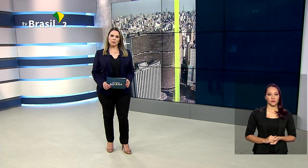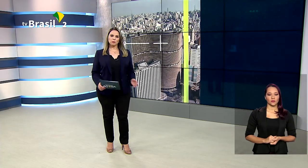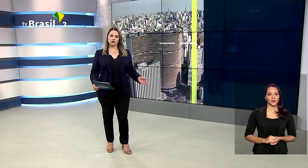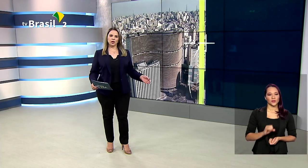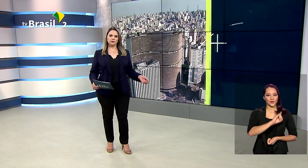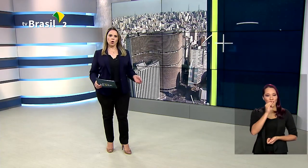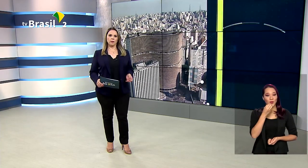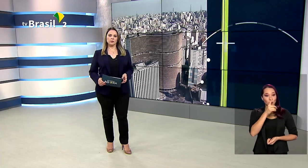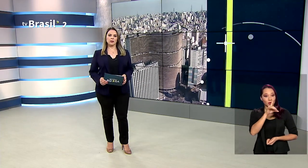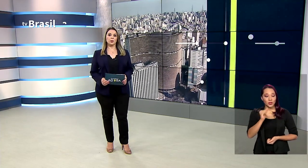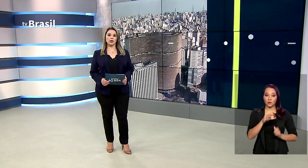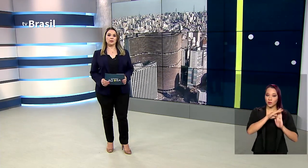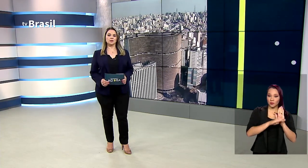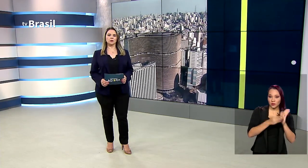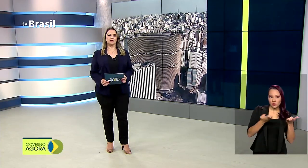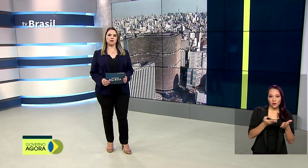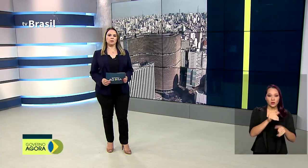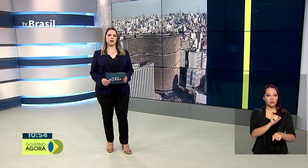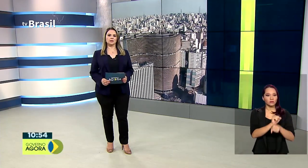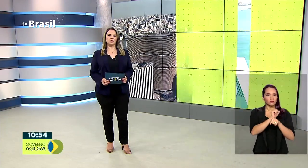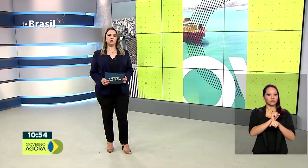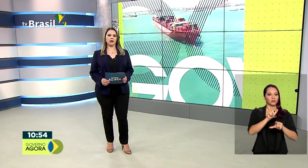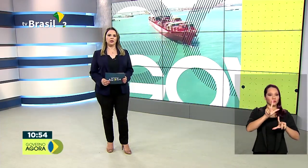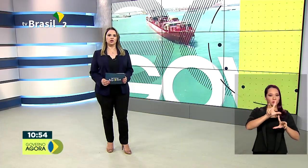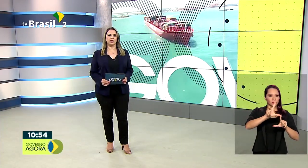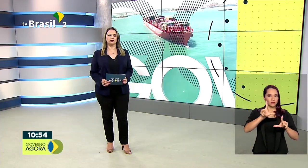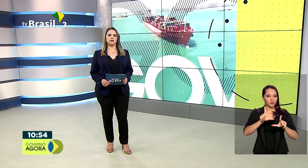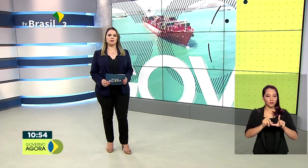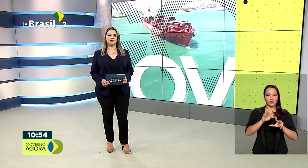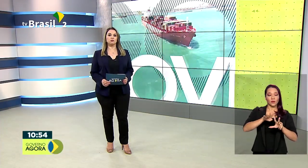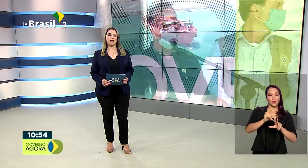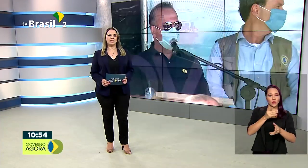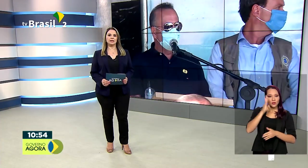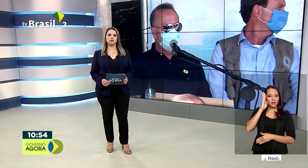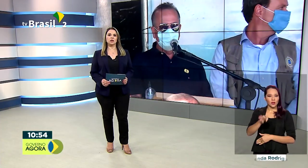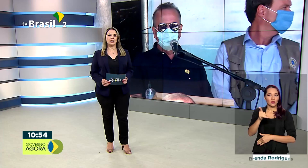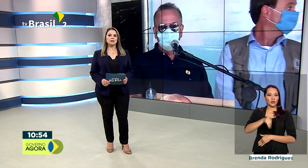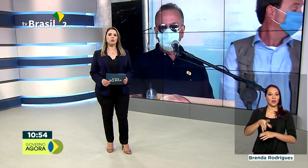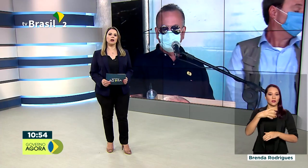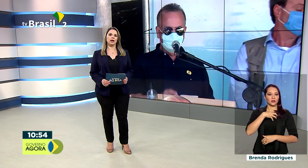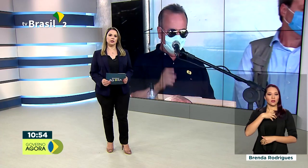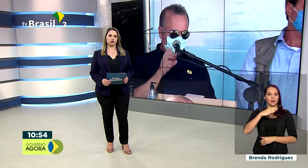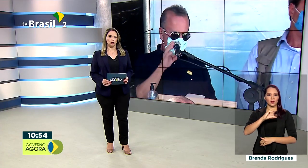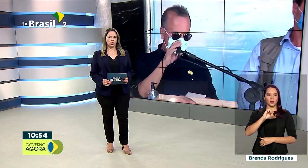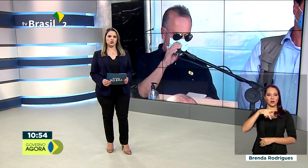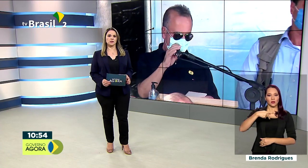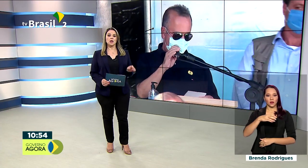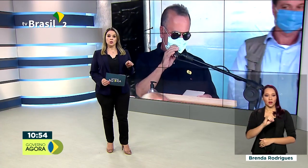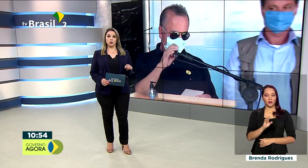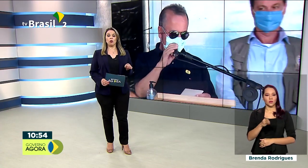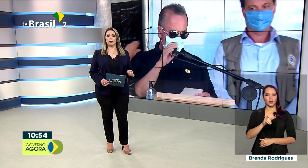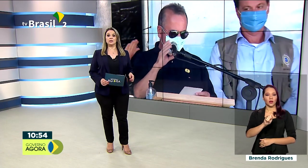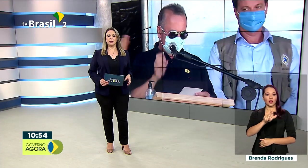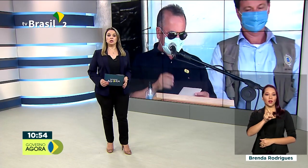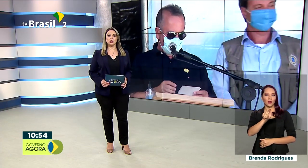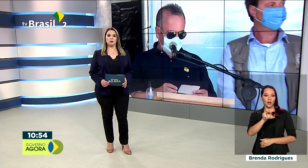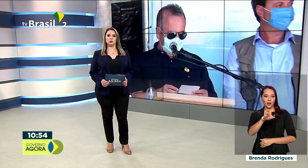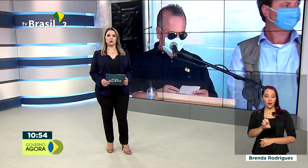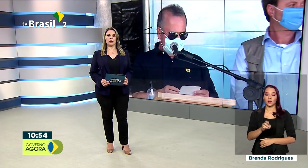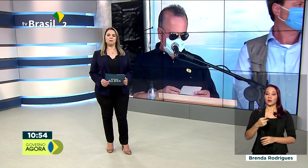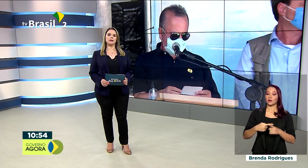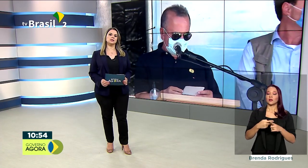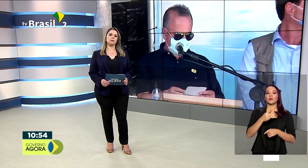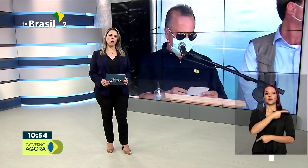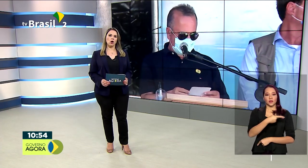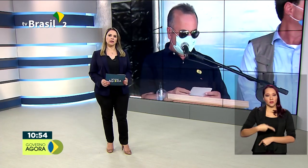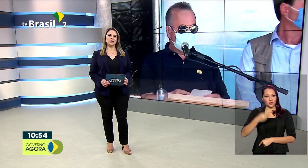Olá, bom dia. Interrompemos a programação da TV Brasil para ir direto à cidade baiana de Campo Alegre de Lourdes, porque o presidente Jair